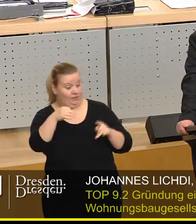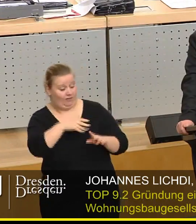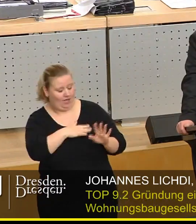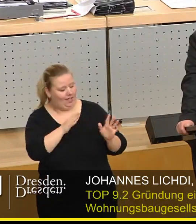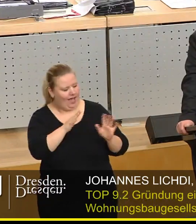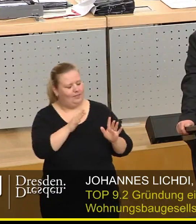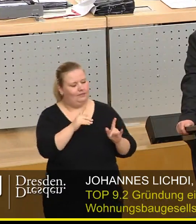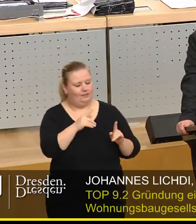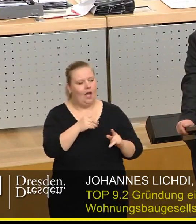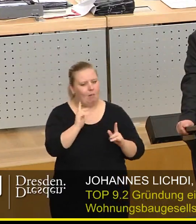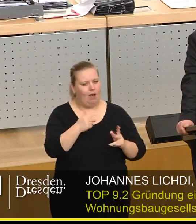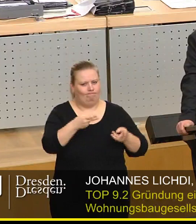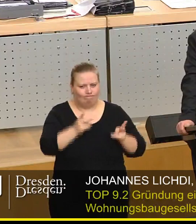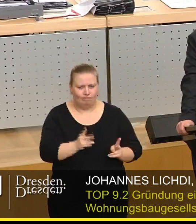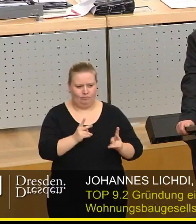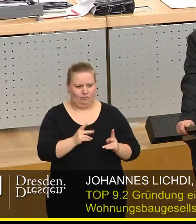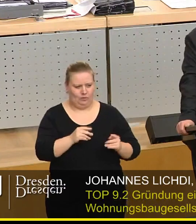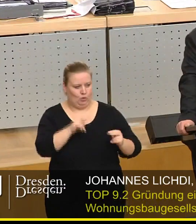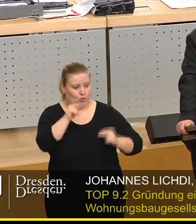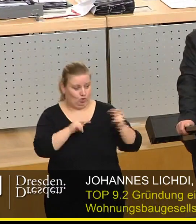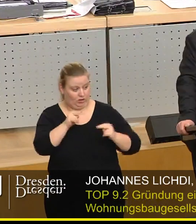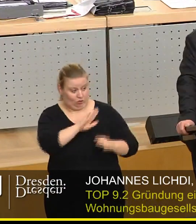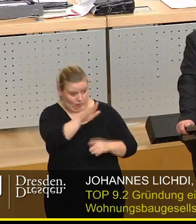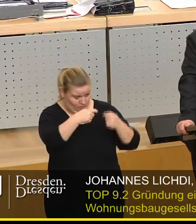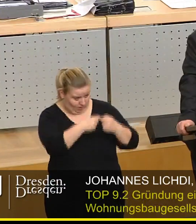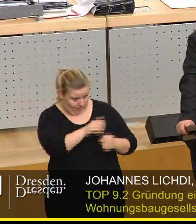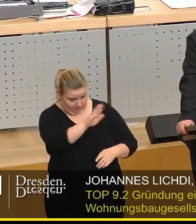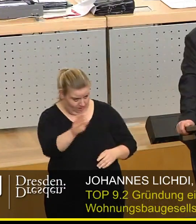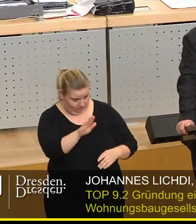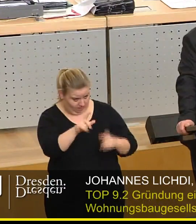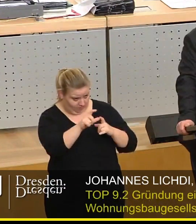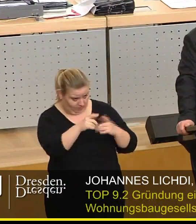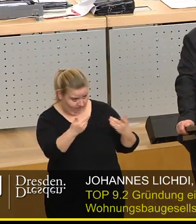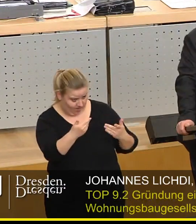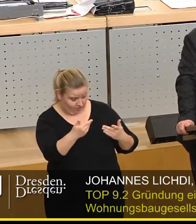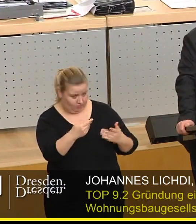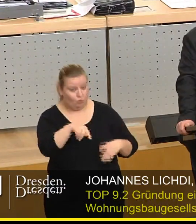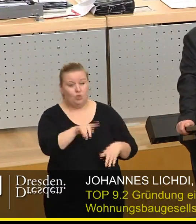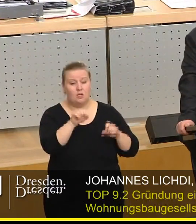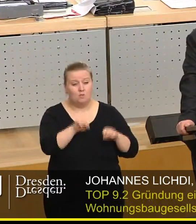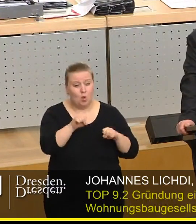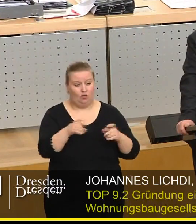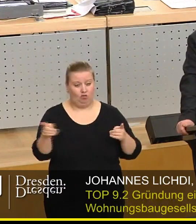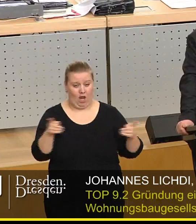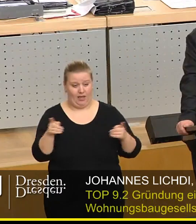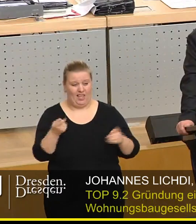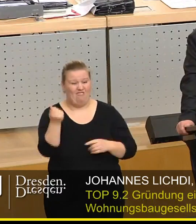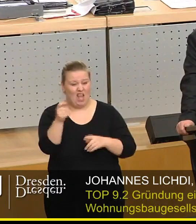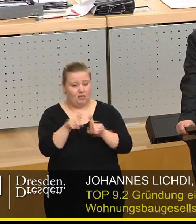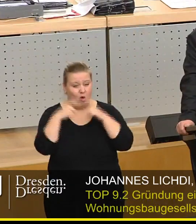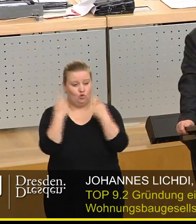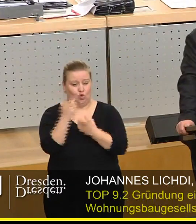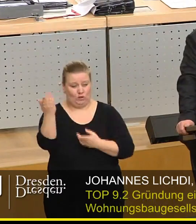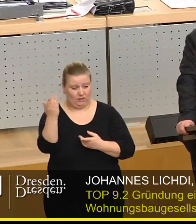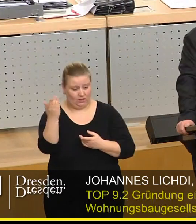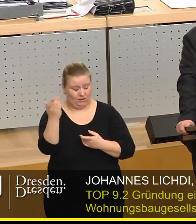einzige Wahrheit, Bösel. Nur der Unterschied zu Ihnen, zu den Mitgliedern Ihrer Fraktion ist, dass sie diese Möglichkeiten im Finanzausschuss,